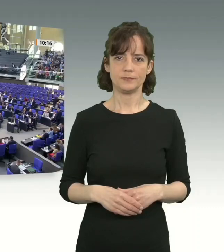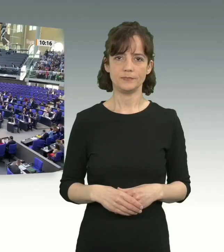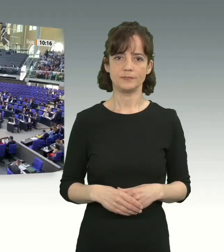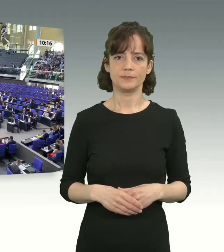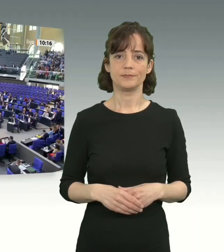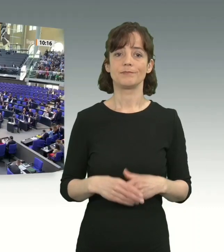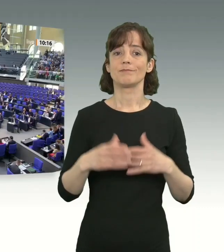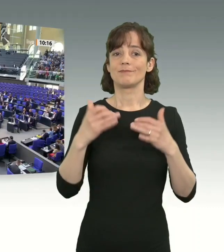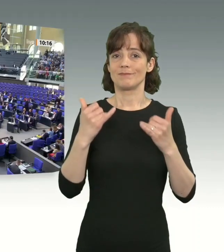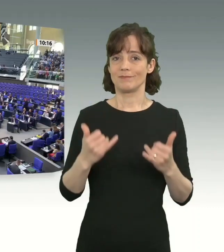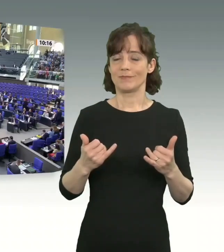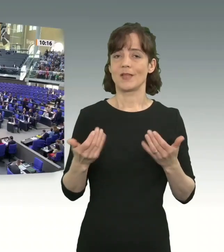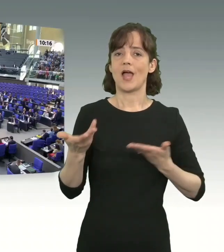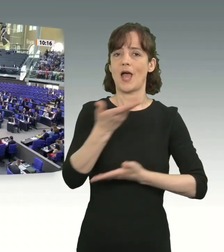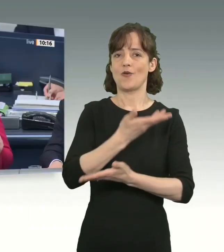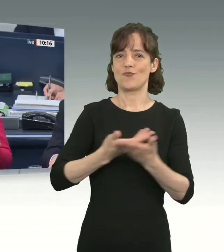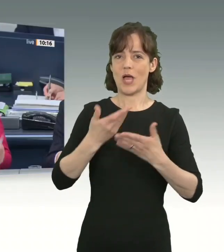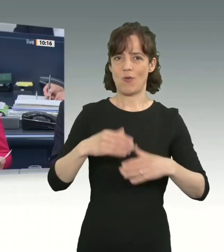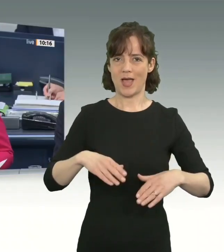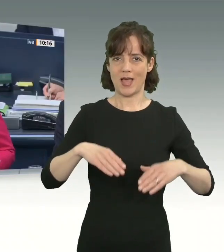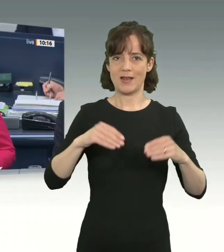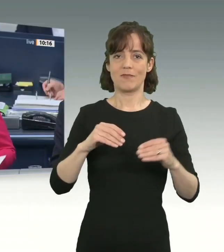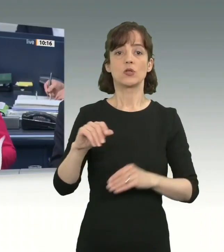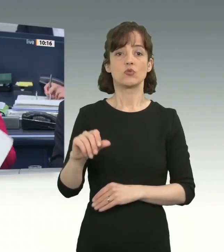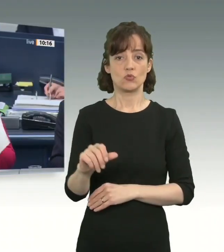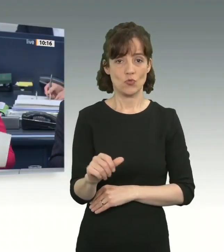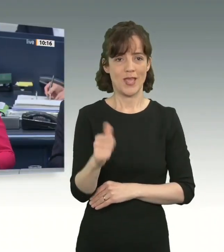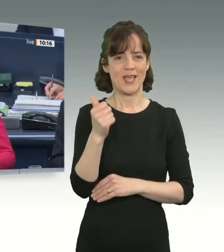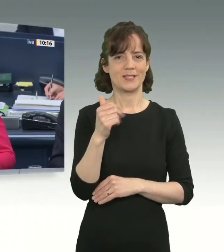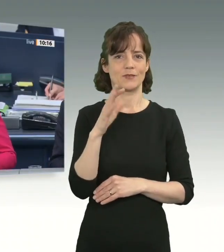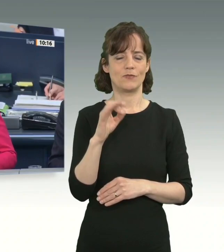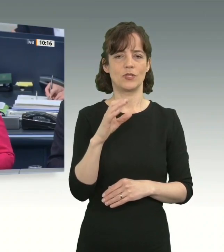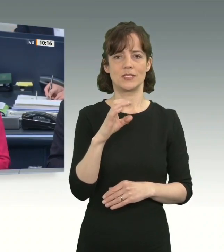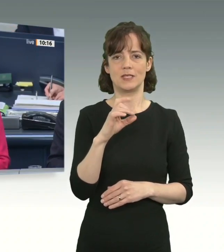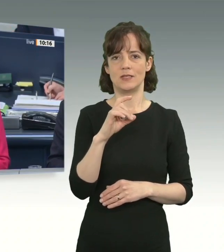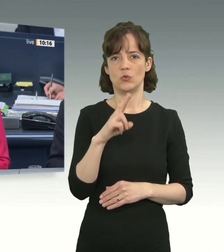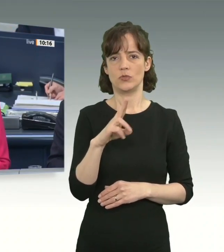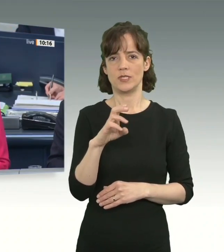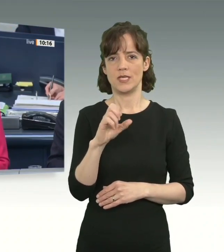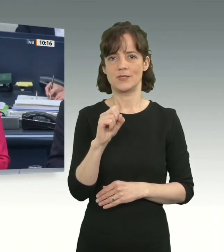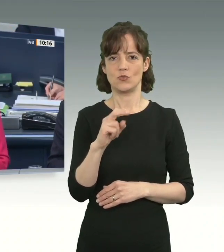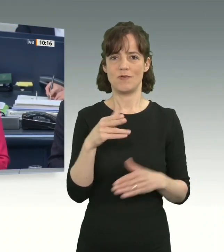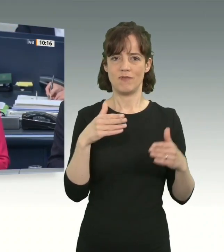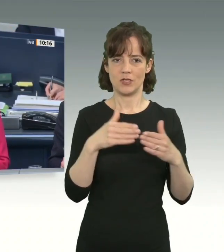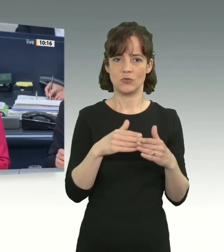Ich eröffne die Aussprache, und das Wort hat zuerst für die CDU-CSU-Fraktion Alexander Thrum.